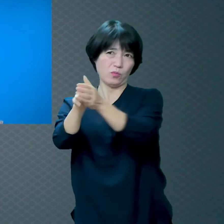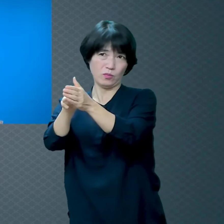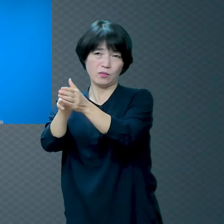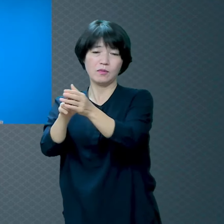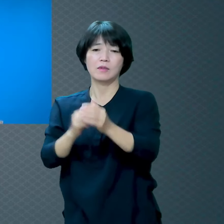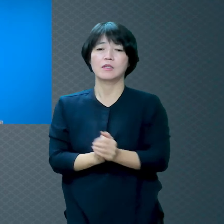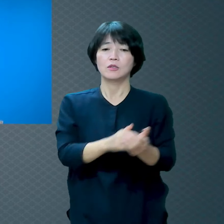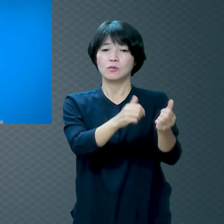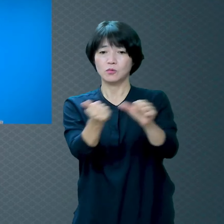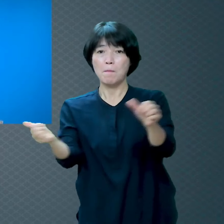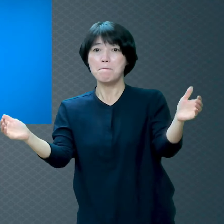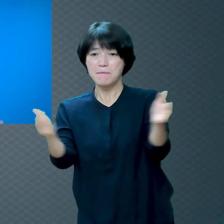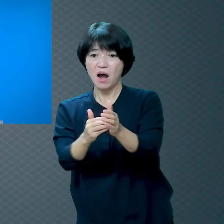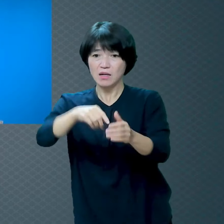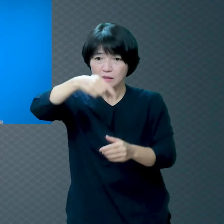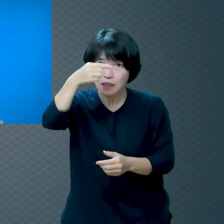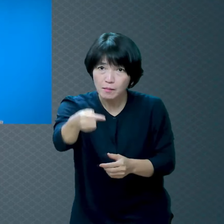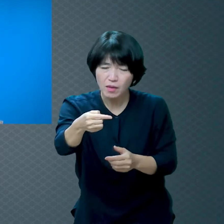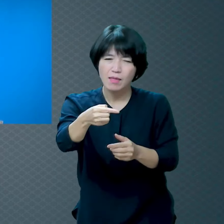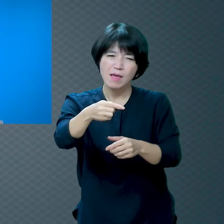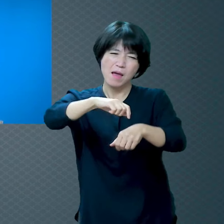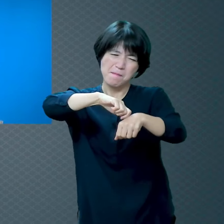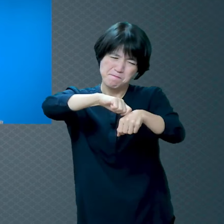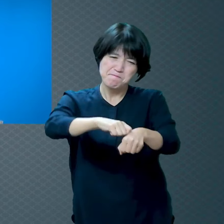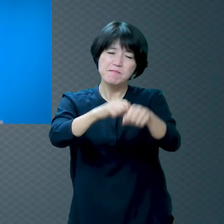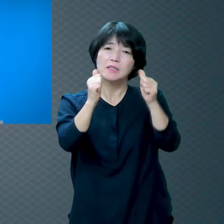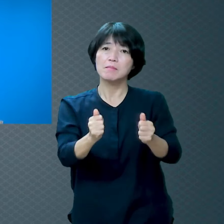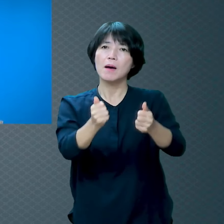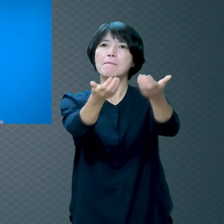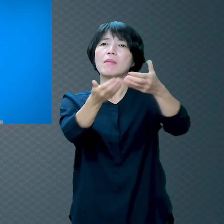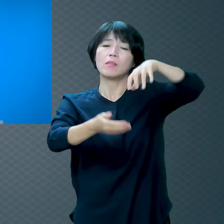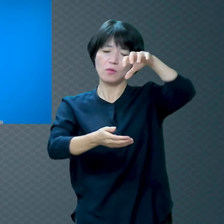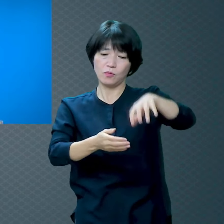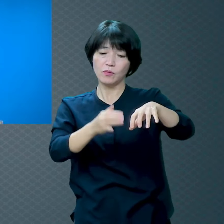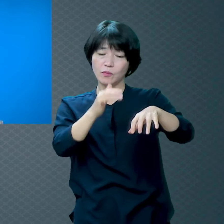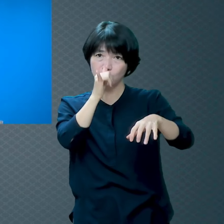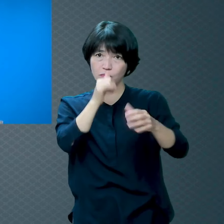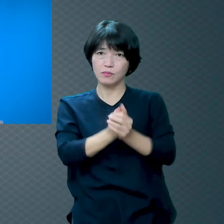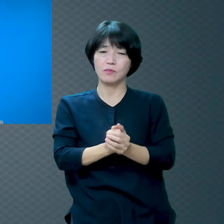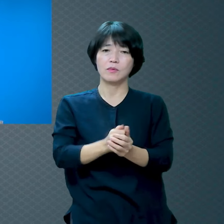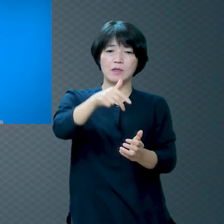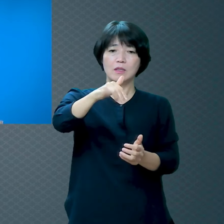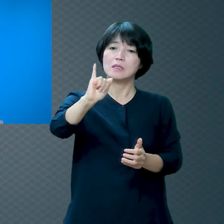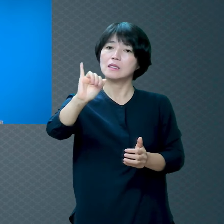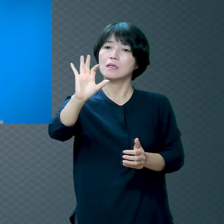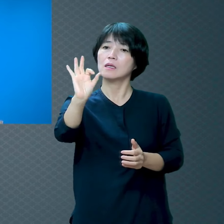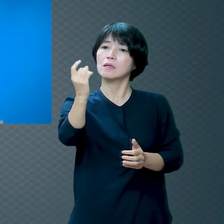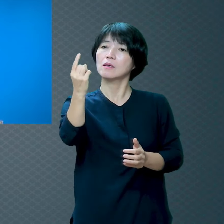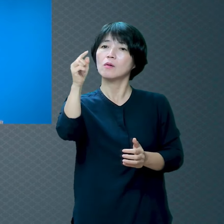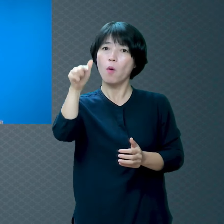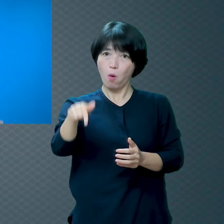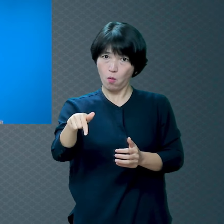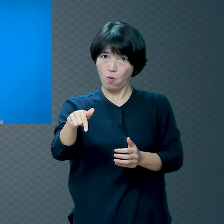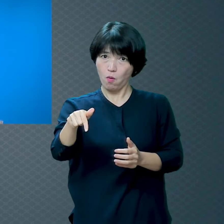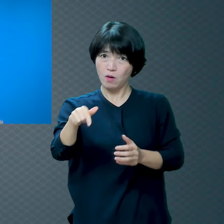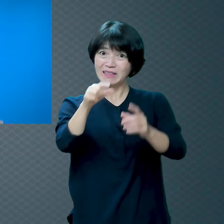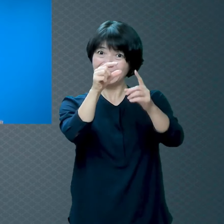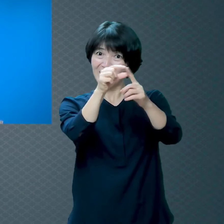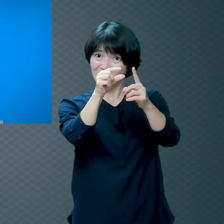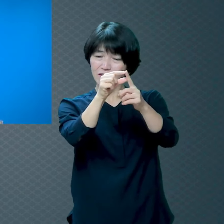지옥 그럴 때 이 옥자가 아주 특별한 한자입니다